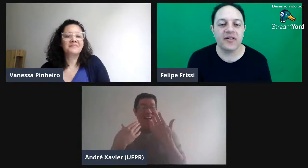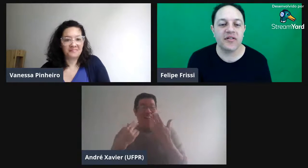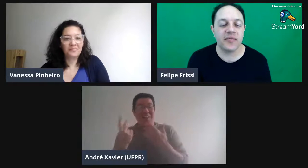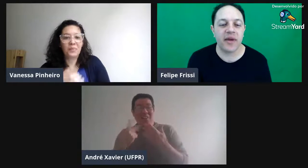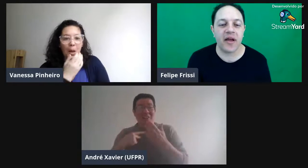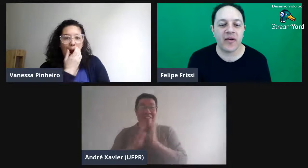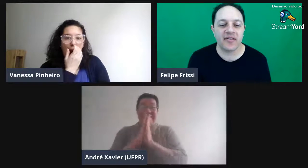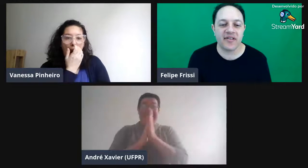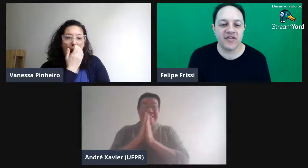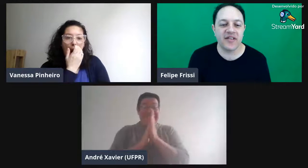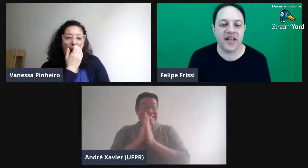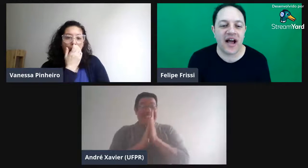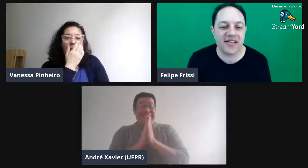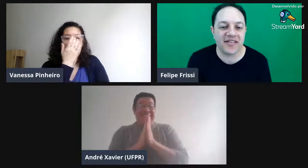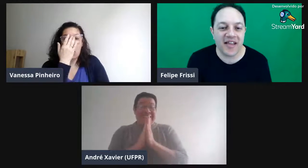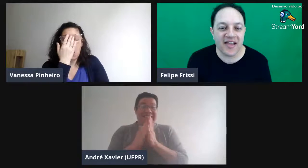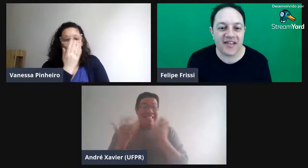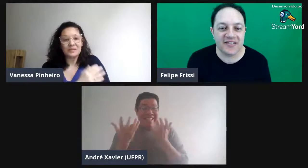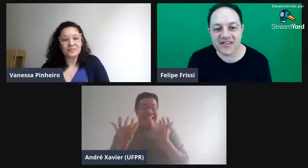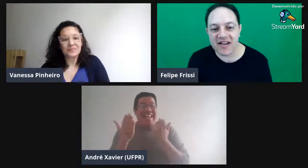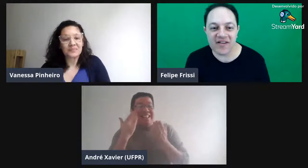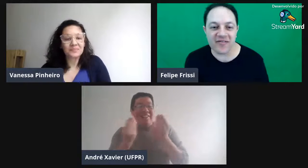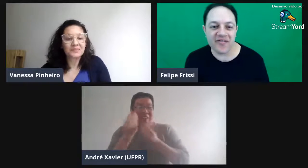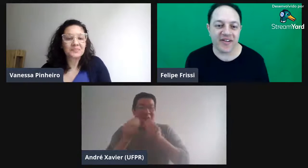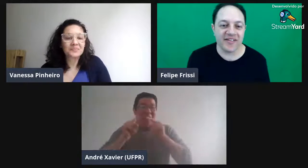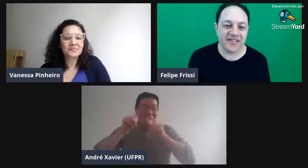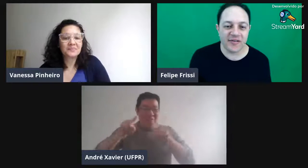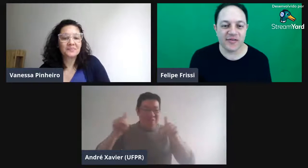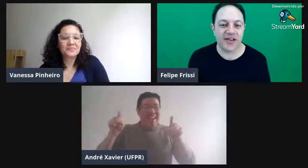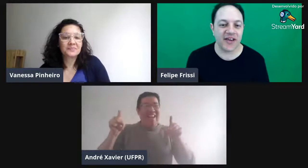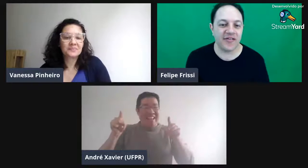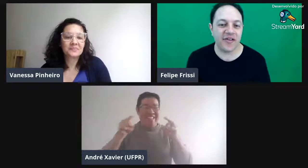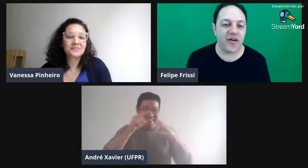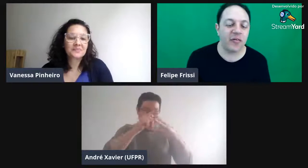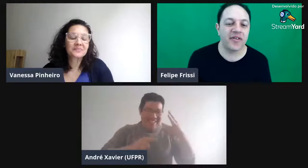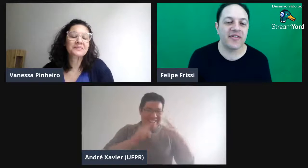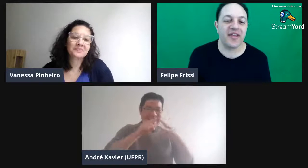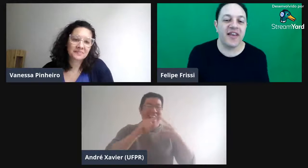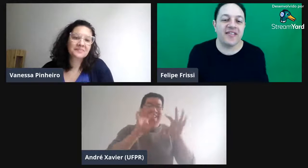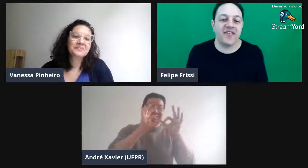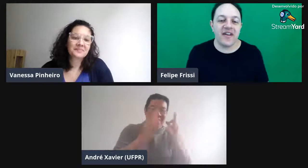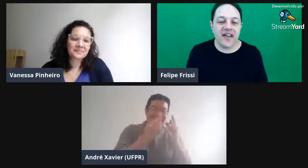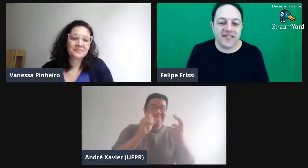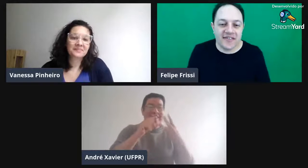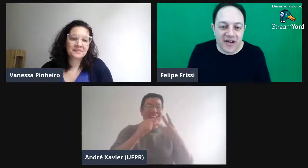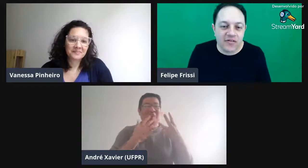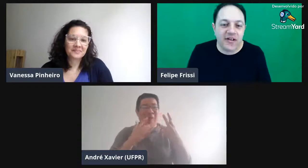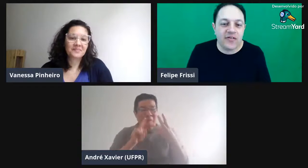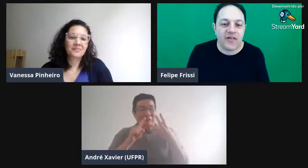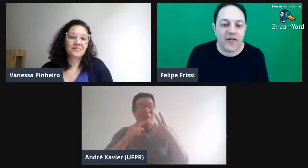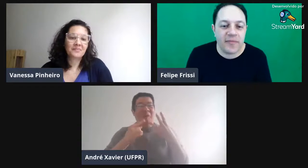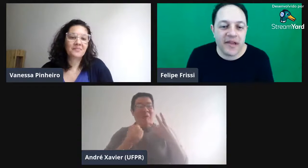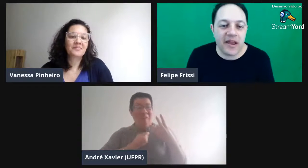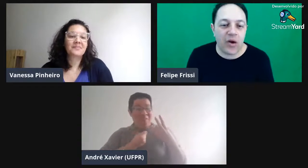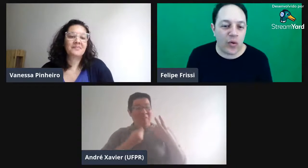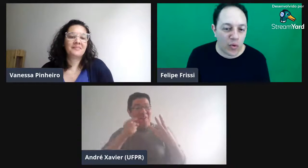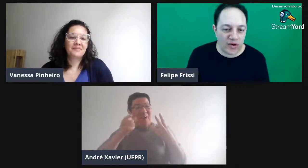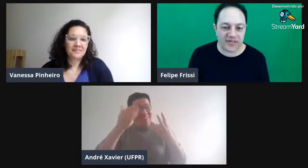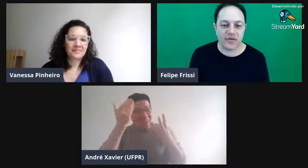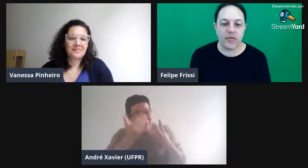essas atividades, e a gente estava bem ansioso, querendo ver como seria essa variação, tanto na família, cores e